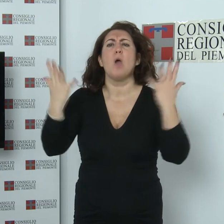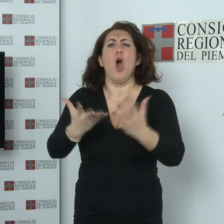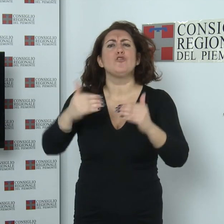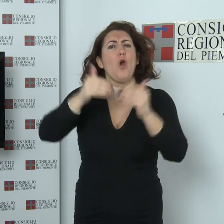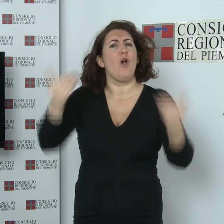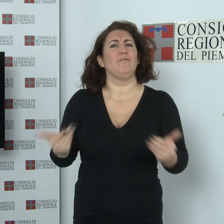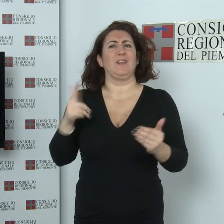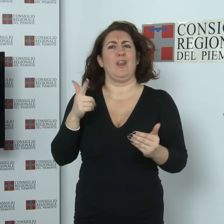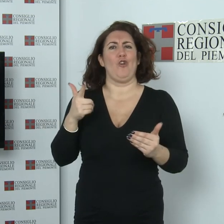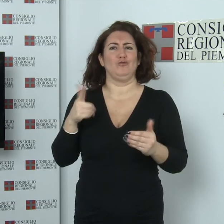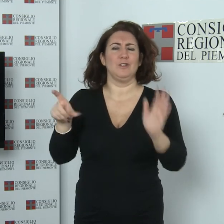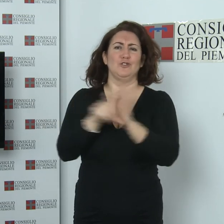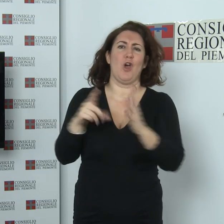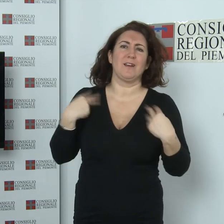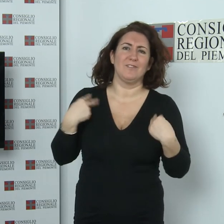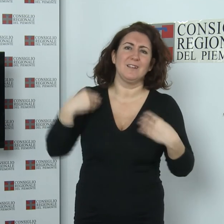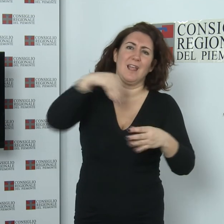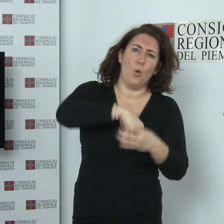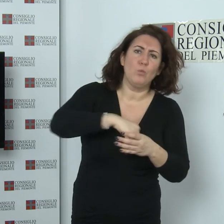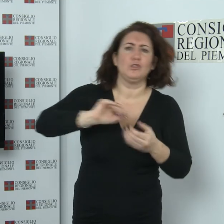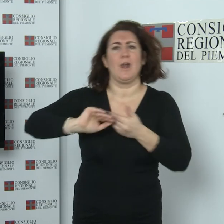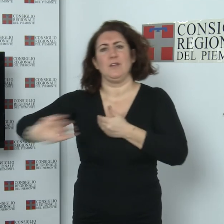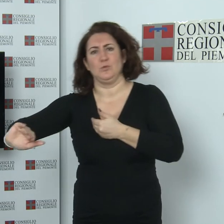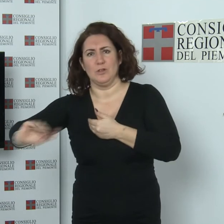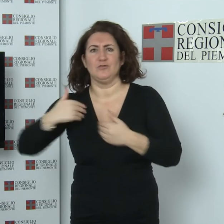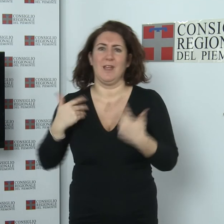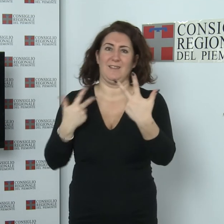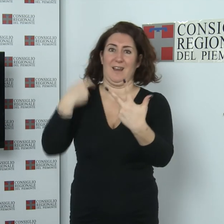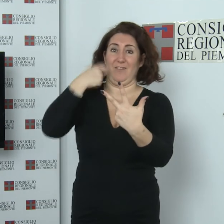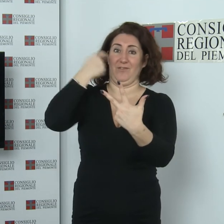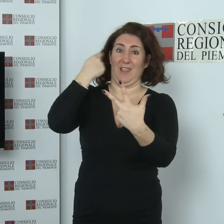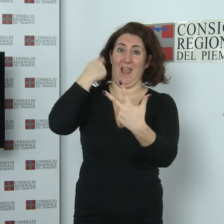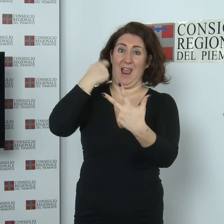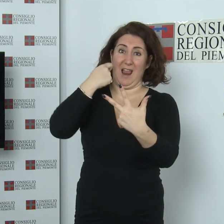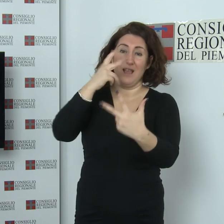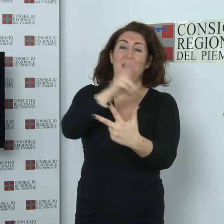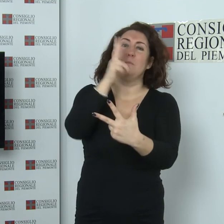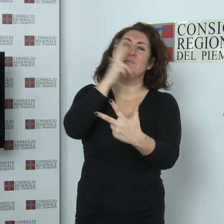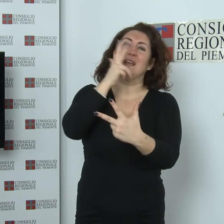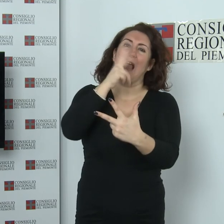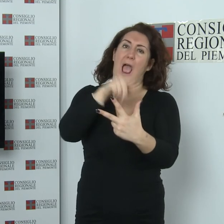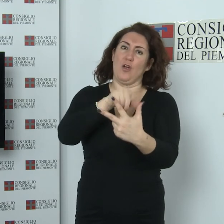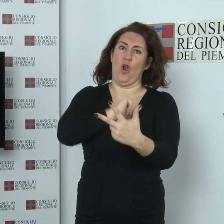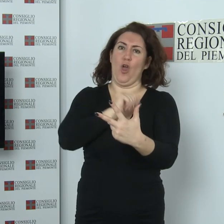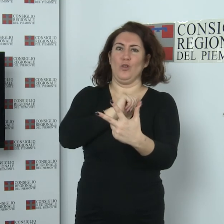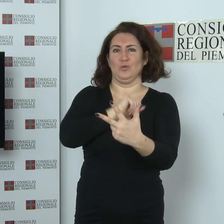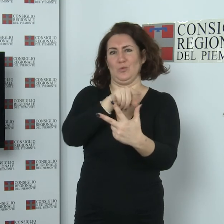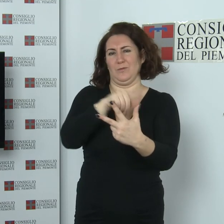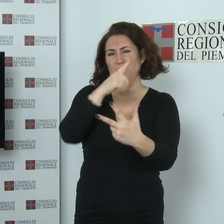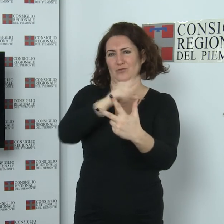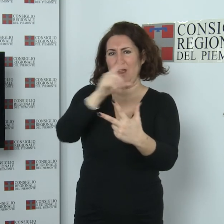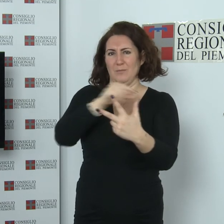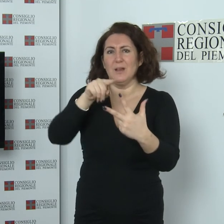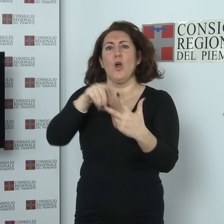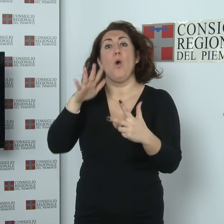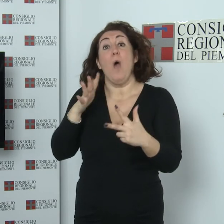esclusione e inclusione e propone tre film, Miracolo alle Havre di Aki Kaurishmaki, quasi amici di Oliver Nakace